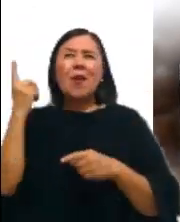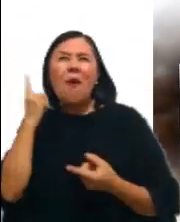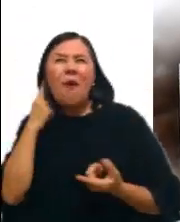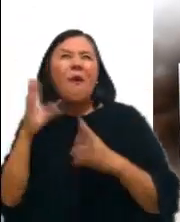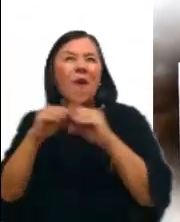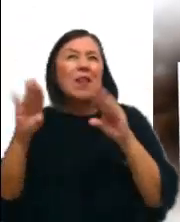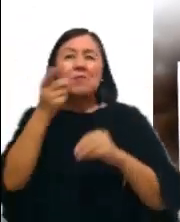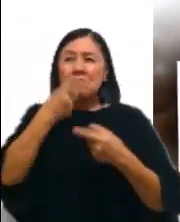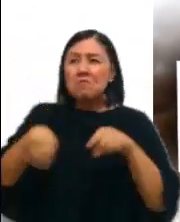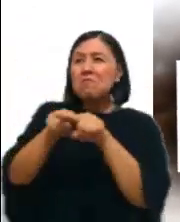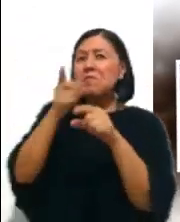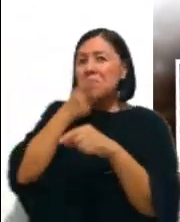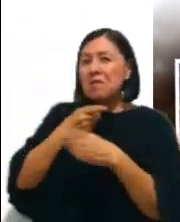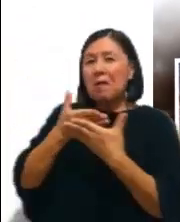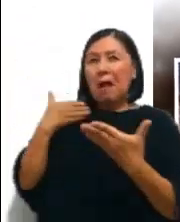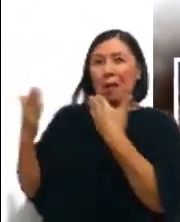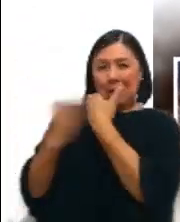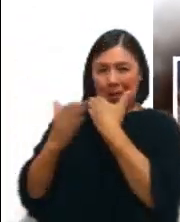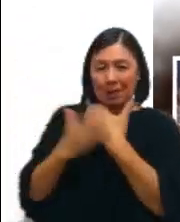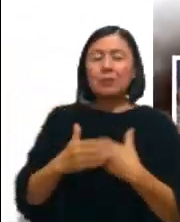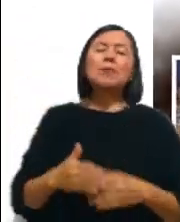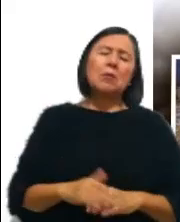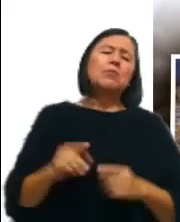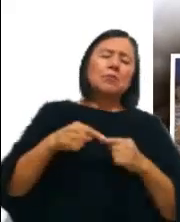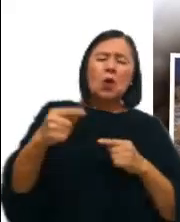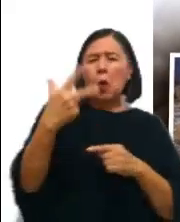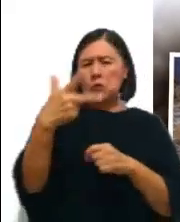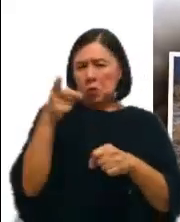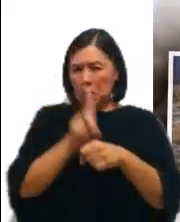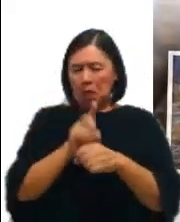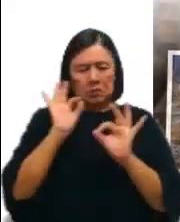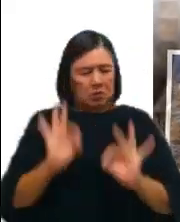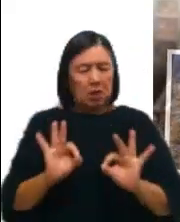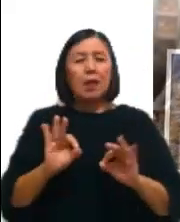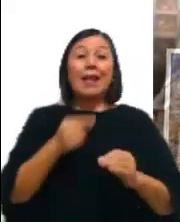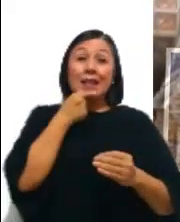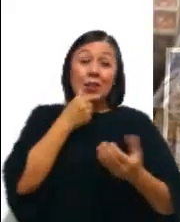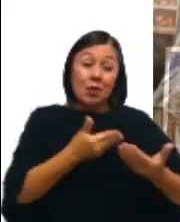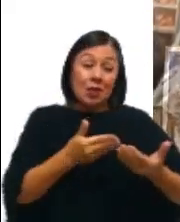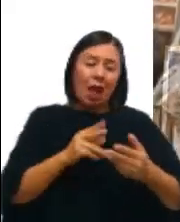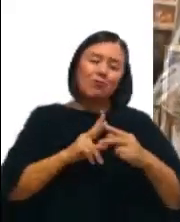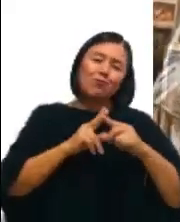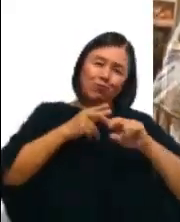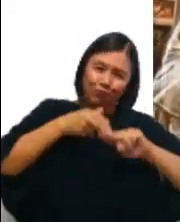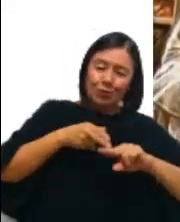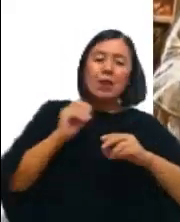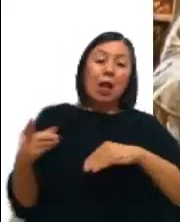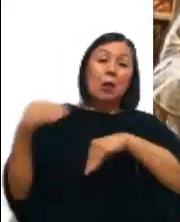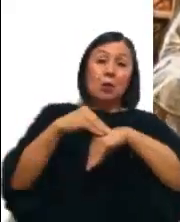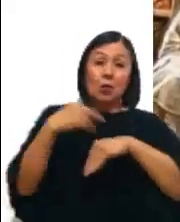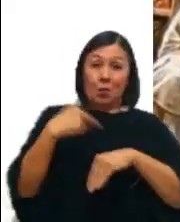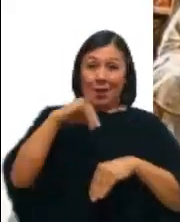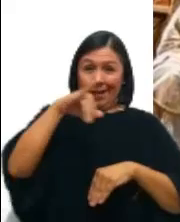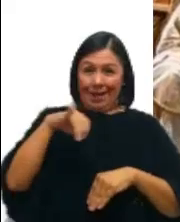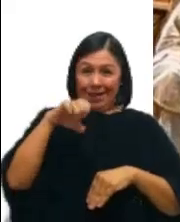anunciado Cumplidos los ocho días, circuncidaron al niño y le pusieron el nombre de Jesús Aquel